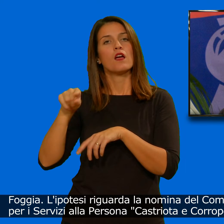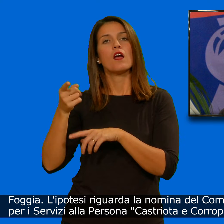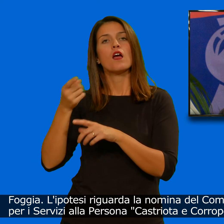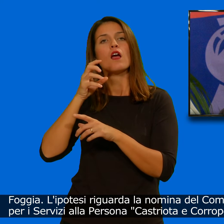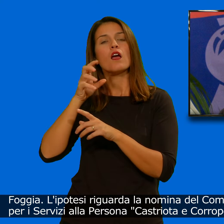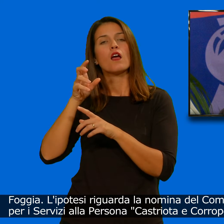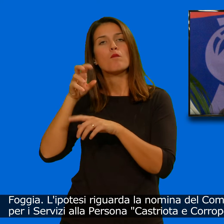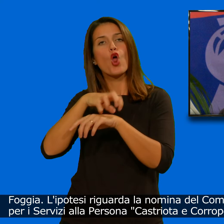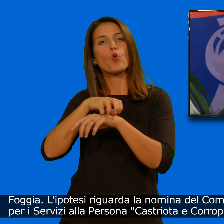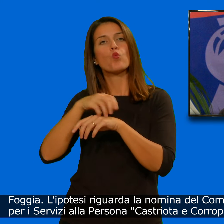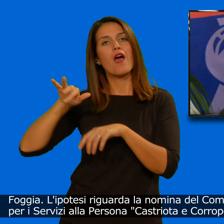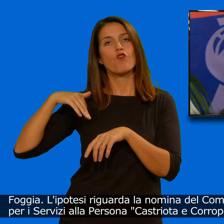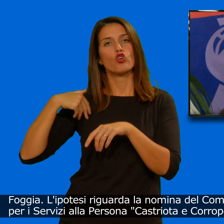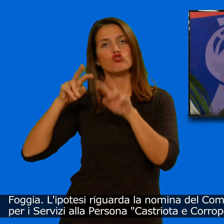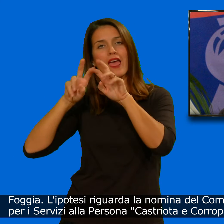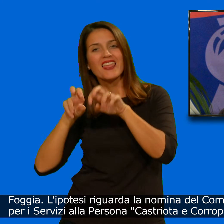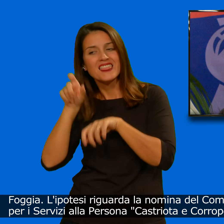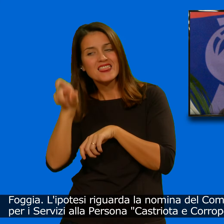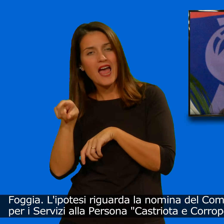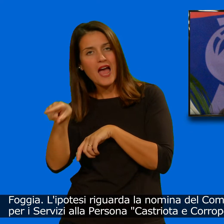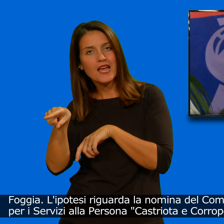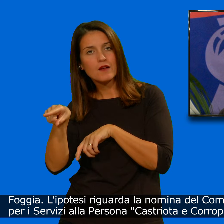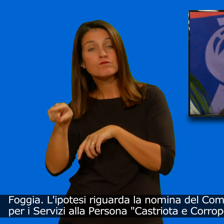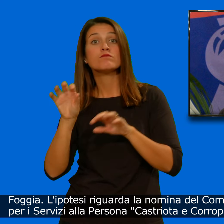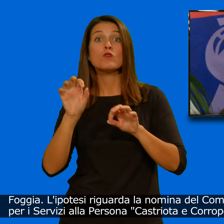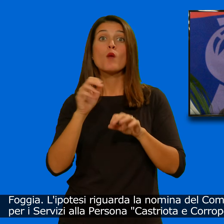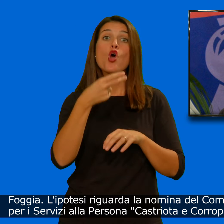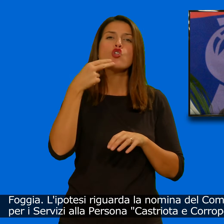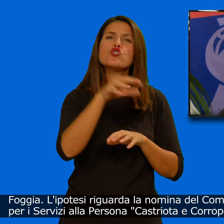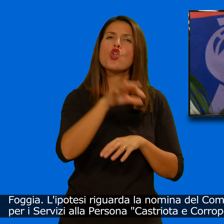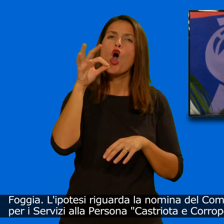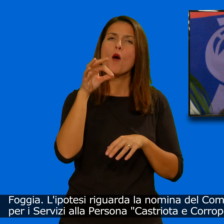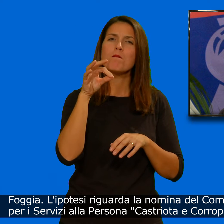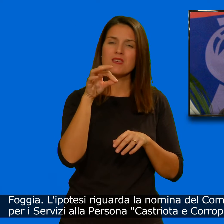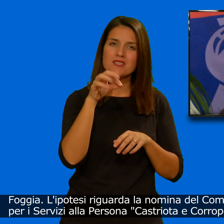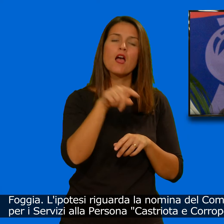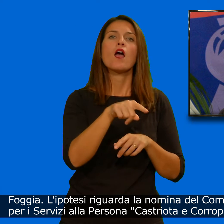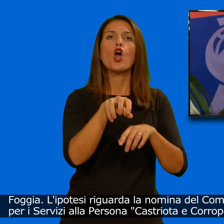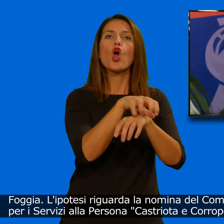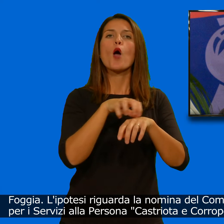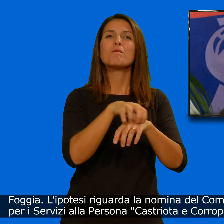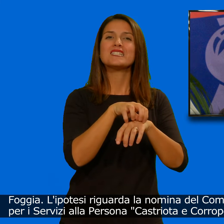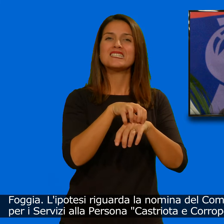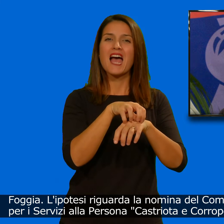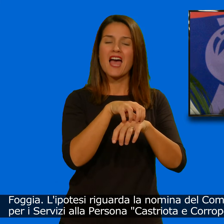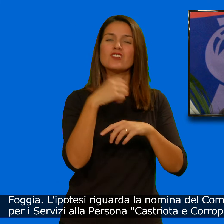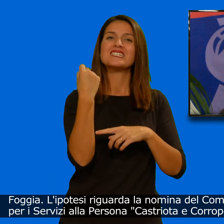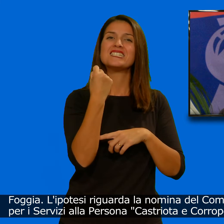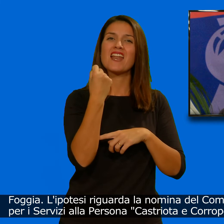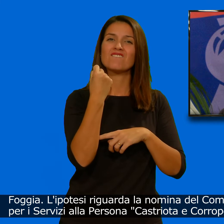L'ipotesi riguarda la nomina del commissario dell'azienda per i servizi alla persona, Castriota e Corropoli